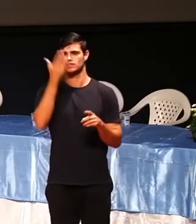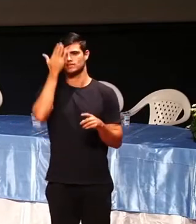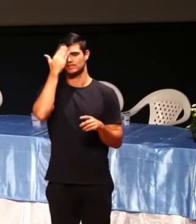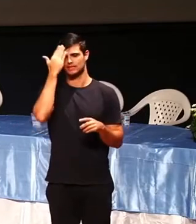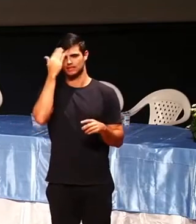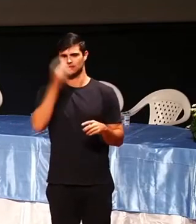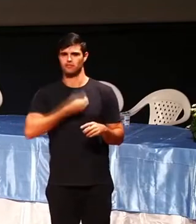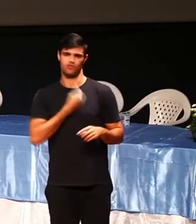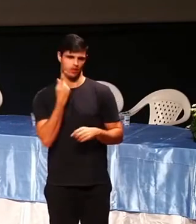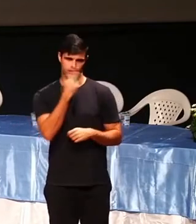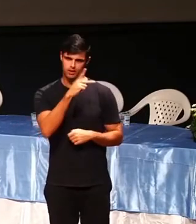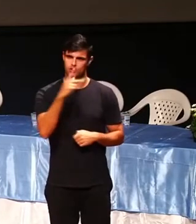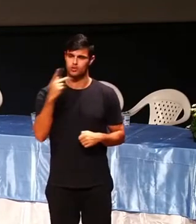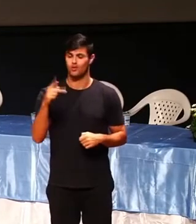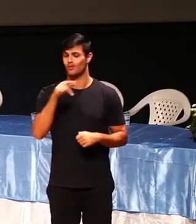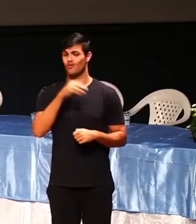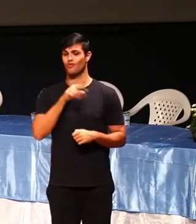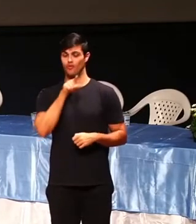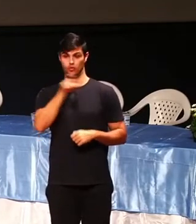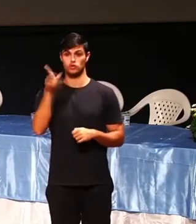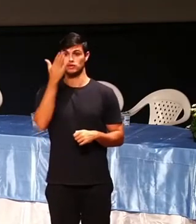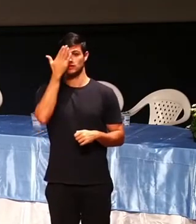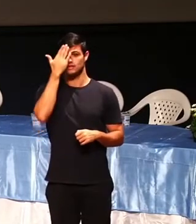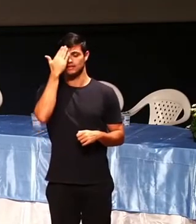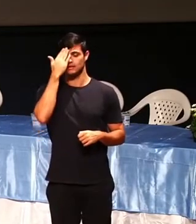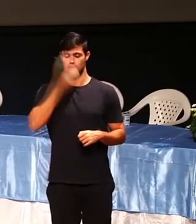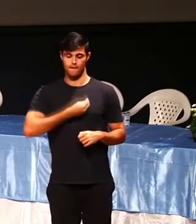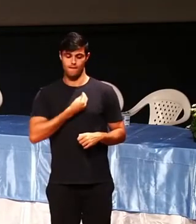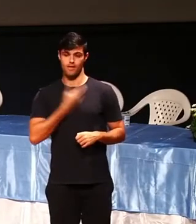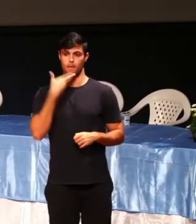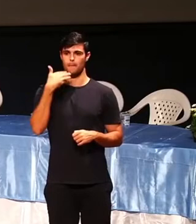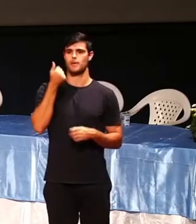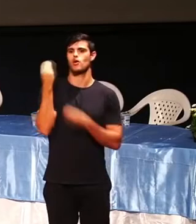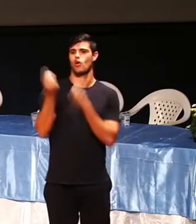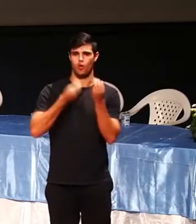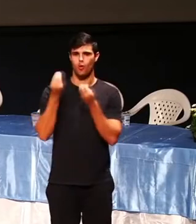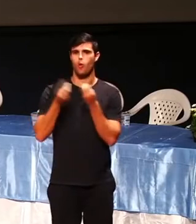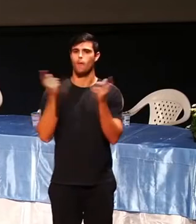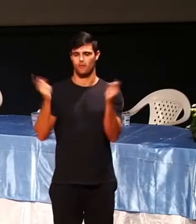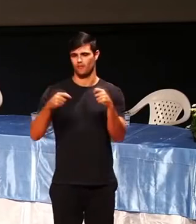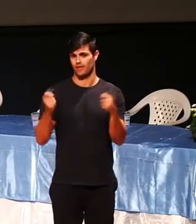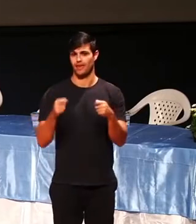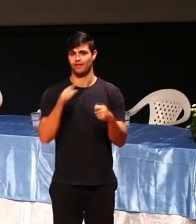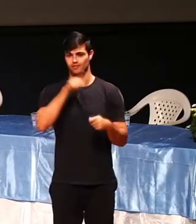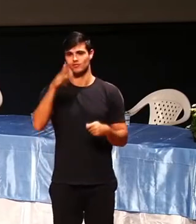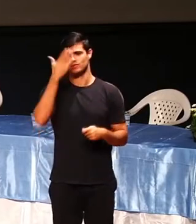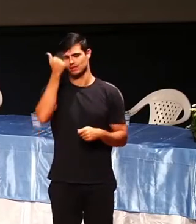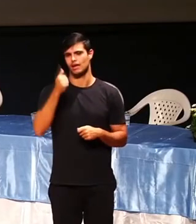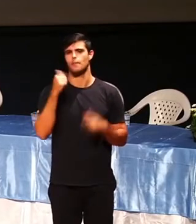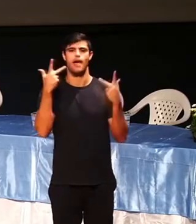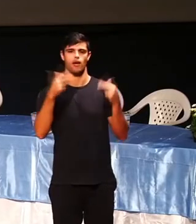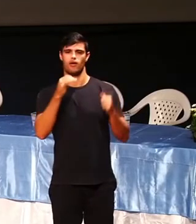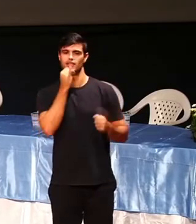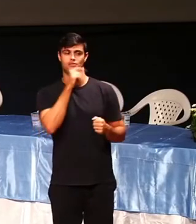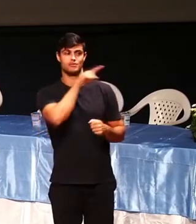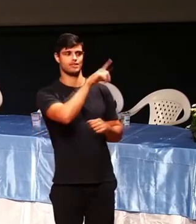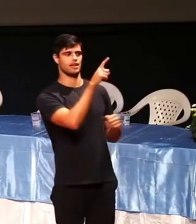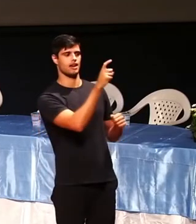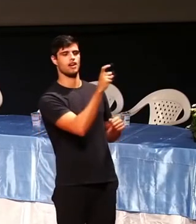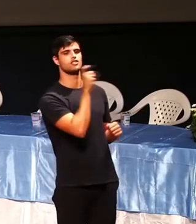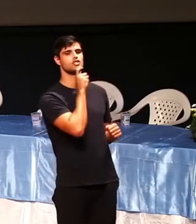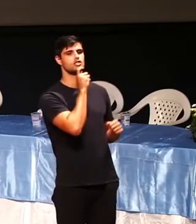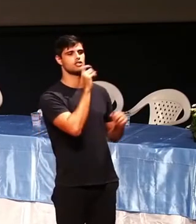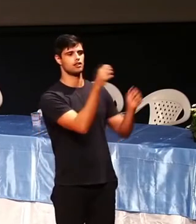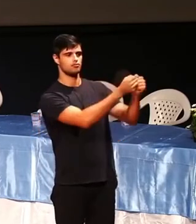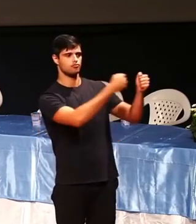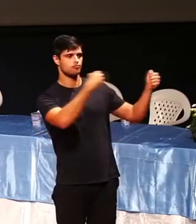realidade. É como você falei, você tem a sua geladeira. Você que vai escolher o que alimento que você quer pôr na geladeira. E se você tem os